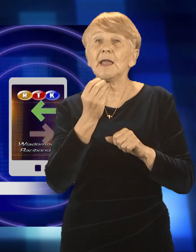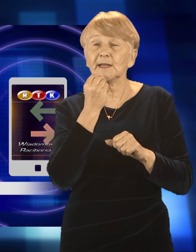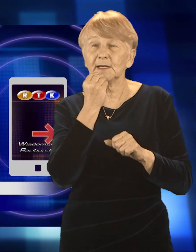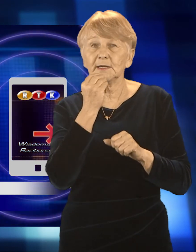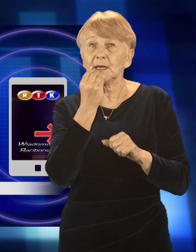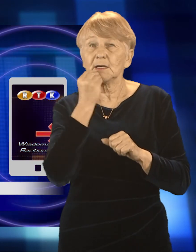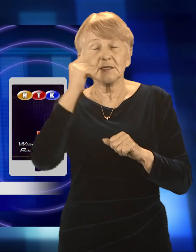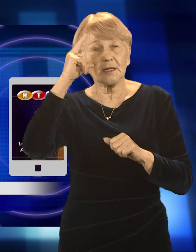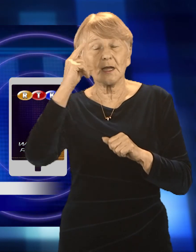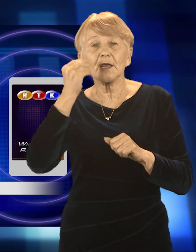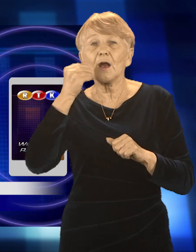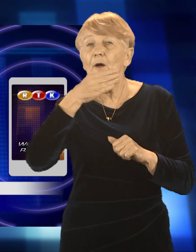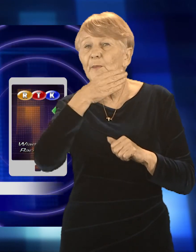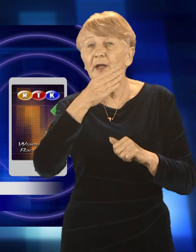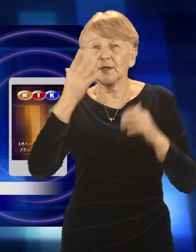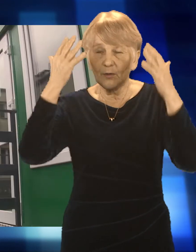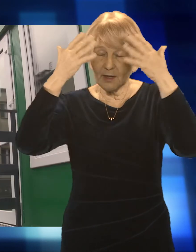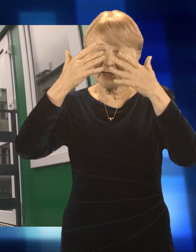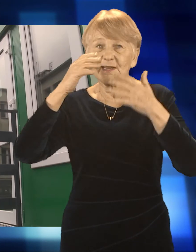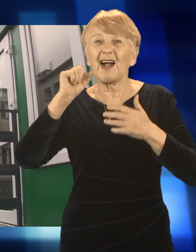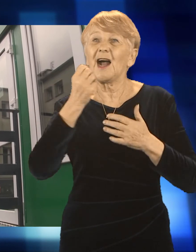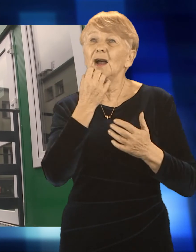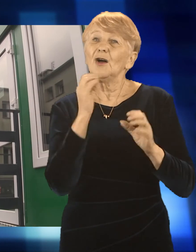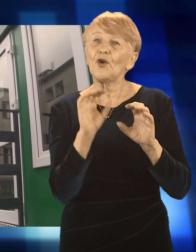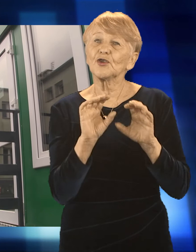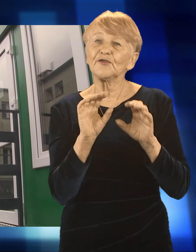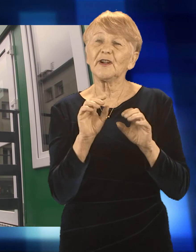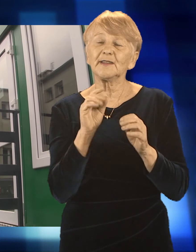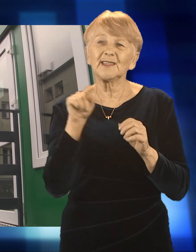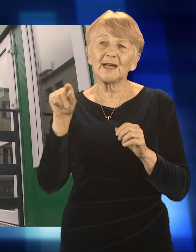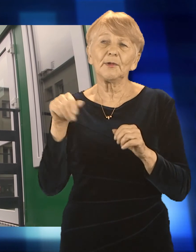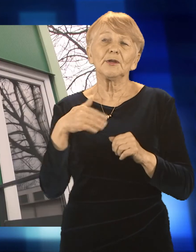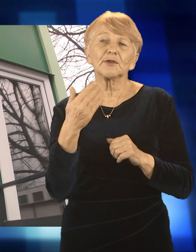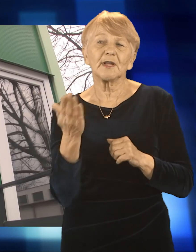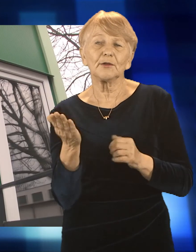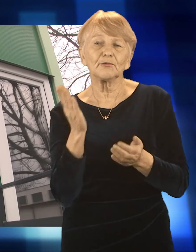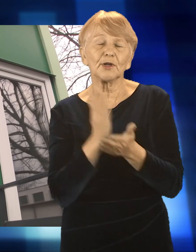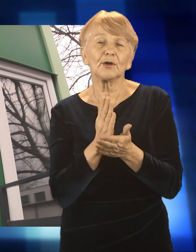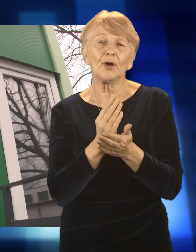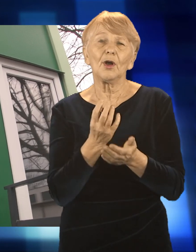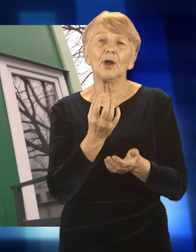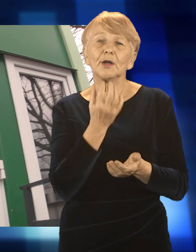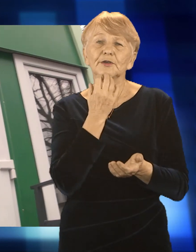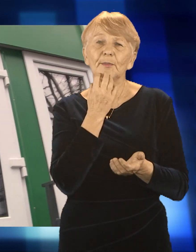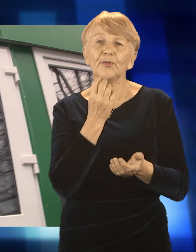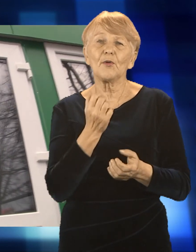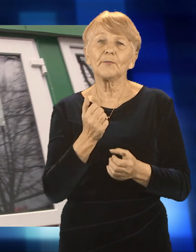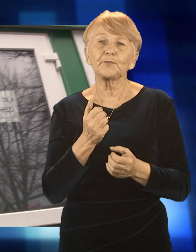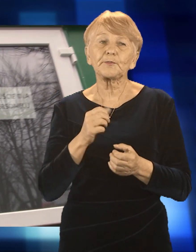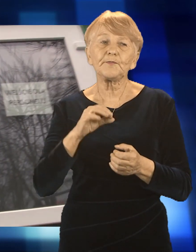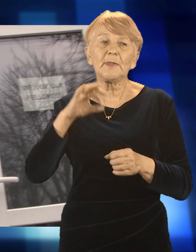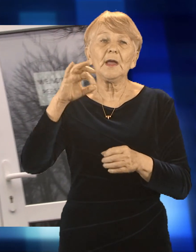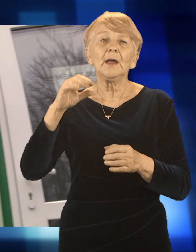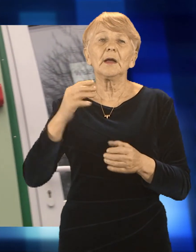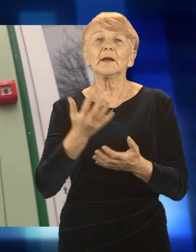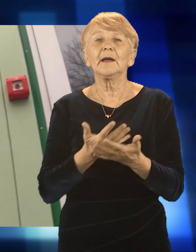kolacje. Natomiast ogrzewalnia jest taką formą pomocy, że tylko mogą liczyć na ciepłą herbatę. Także to